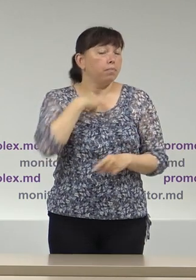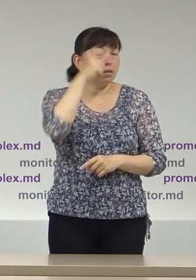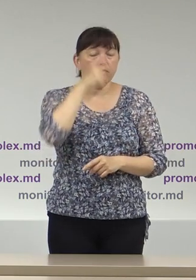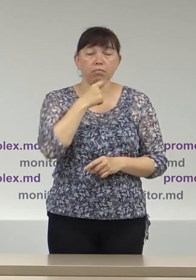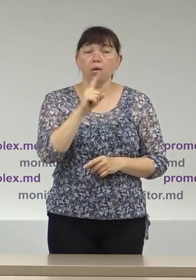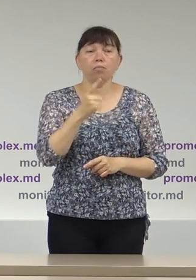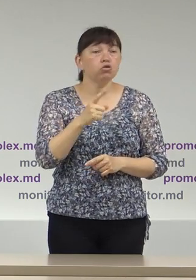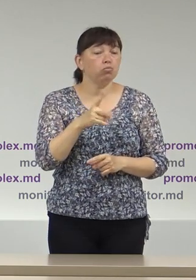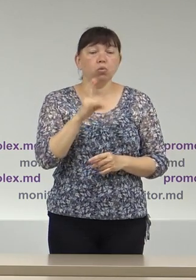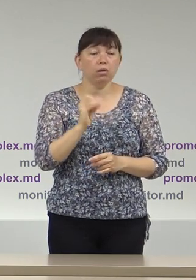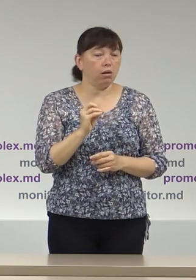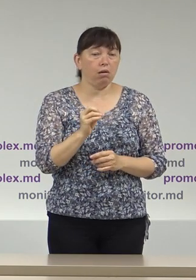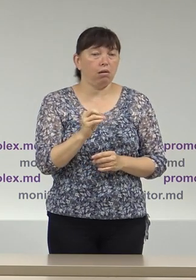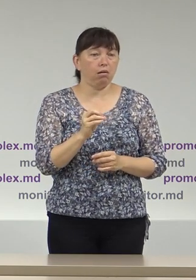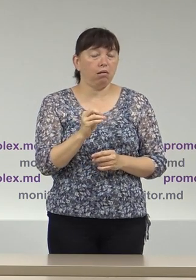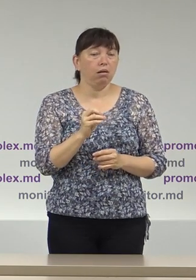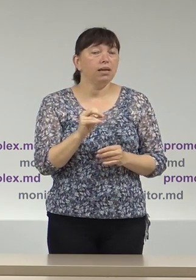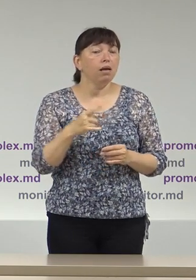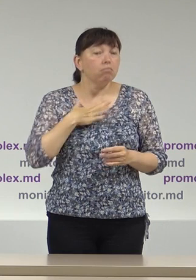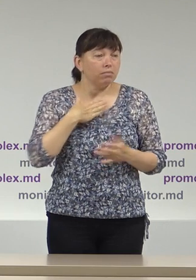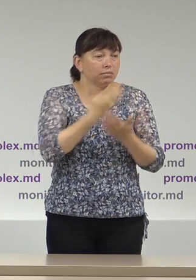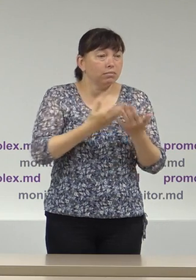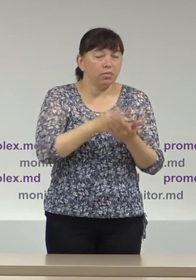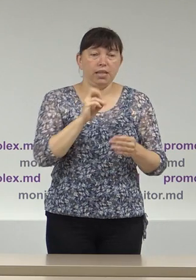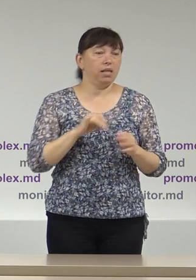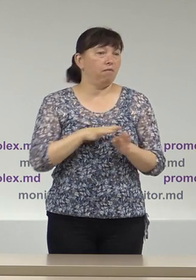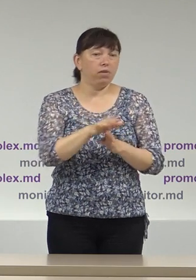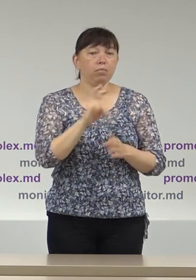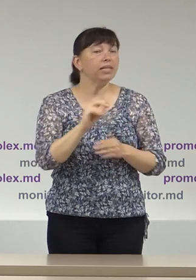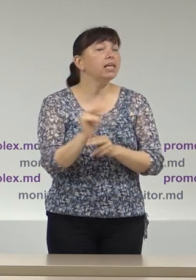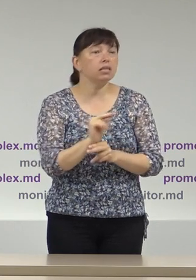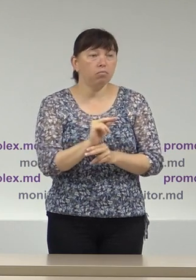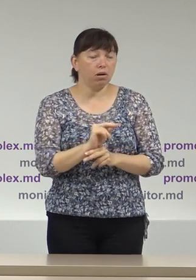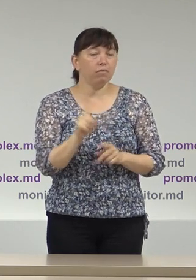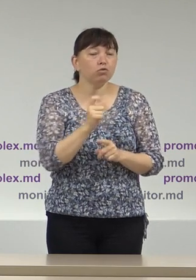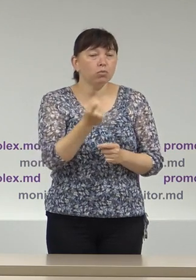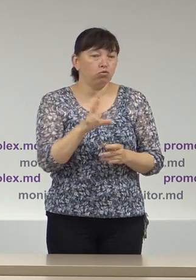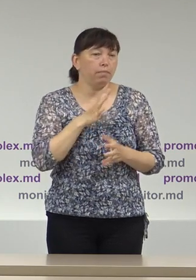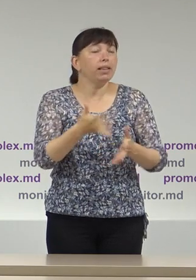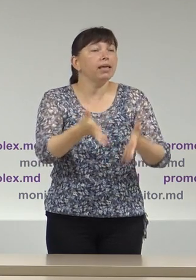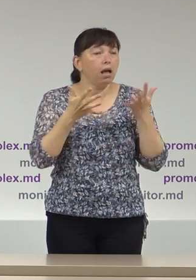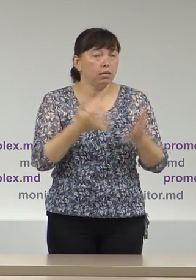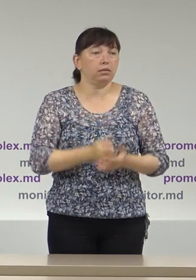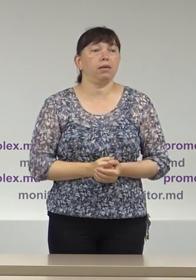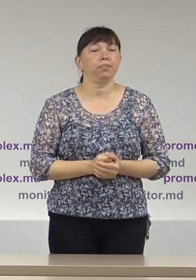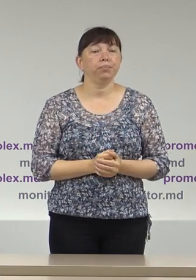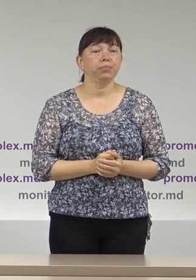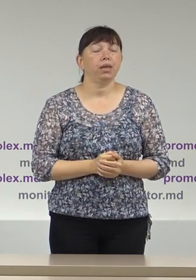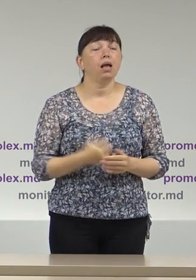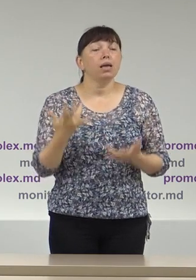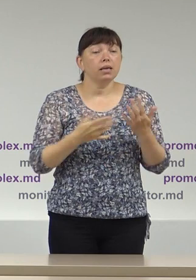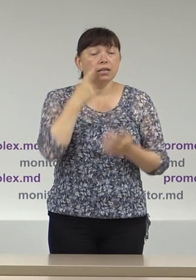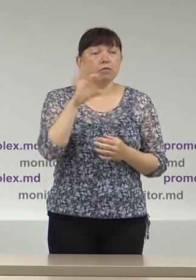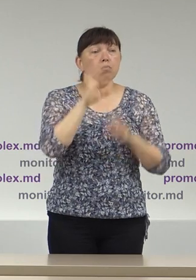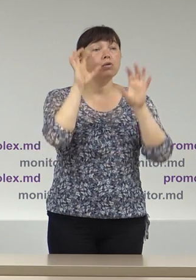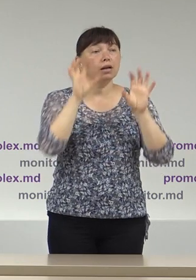nu s-au ținut cont de recomandările noastre anterioare de a veni cu anumite clarificări pe aceste aspecte. Dacă vorbim despre